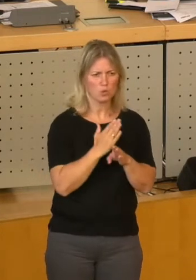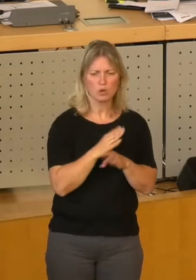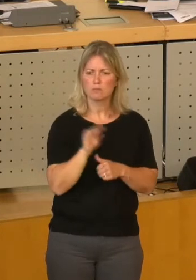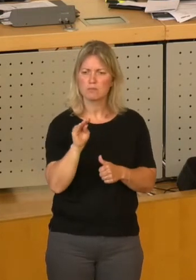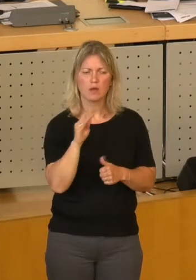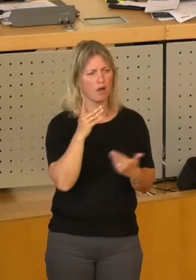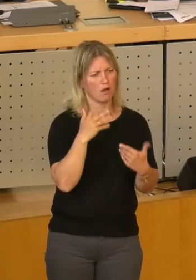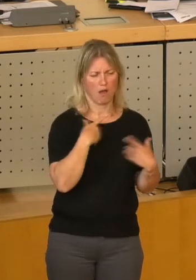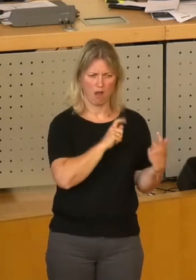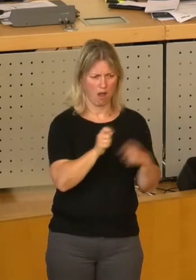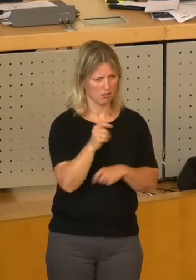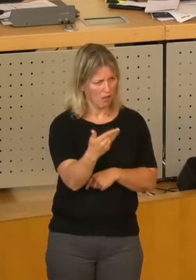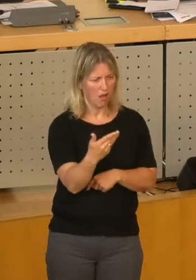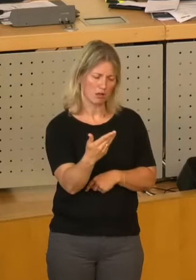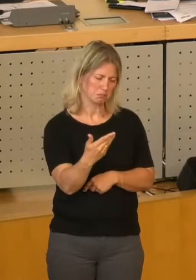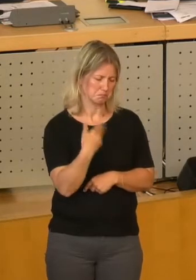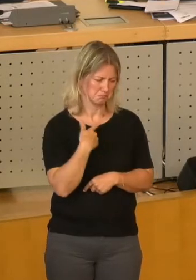Anträgen nicht zuzustimmen. Dankeschön.